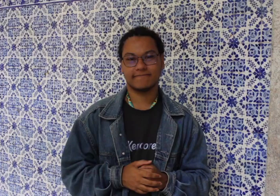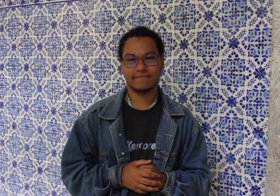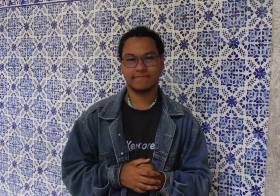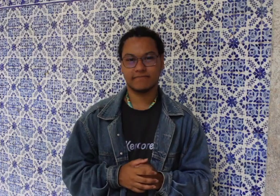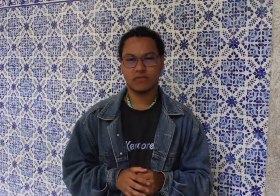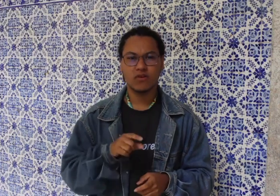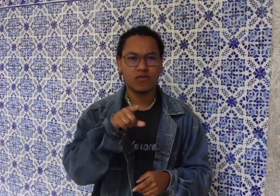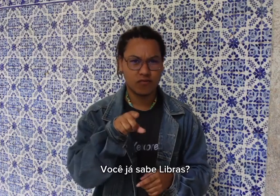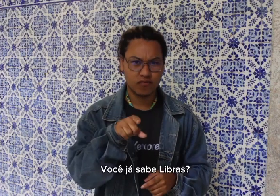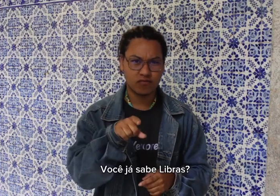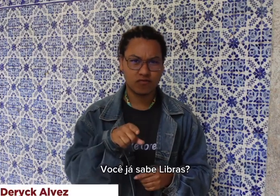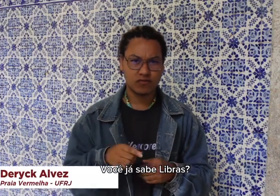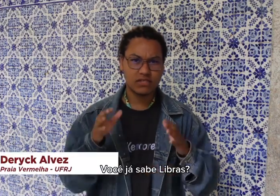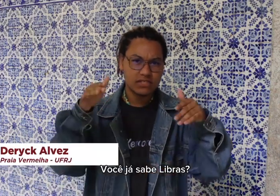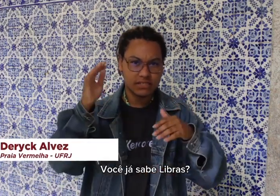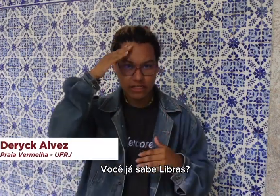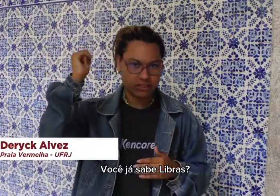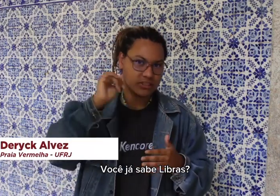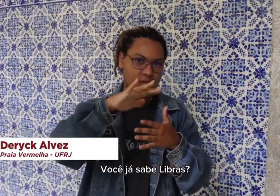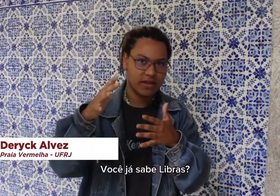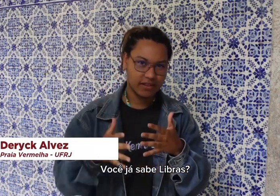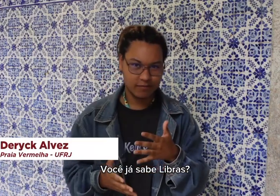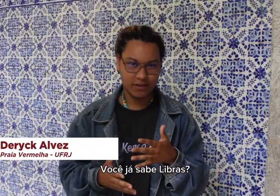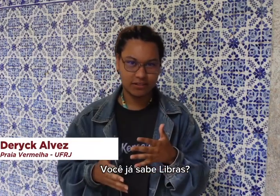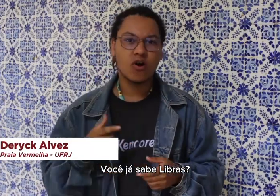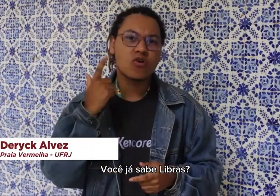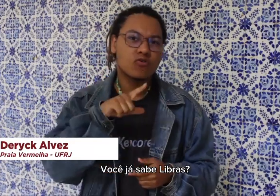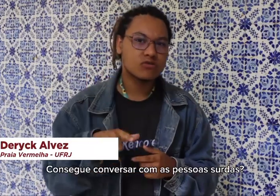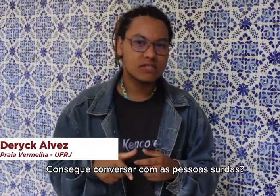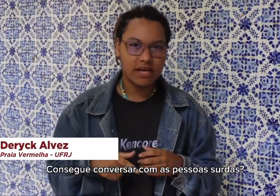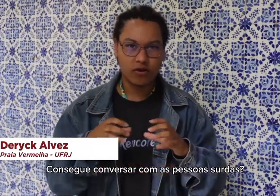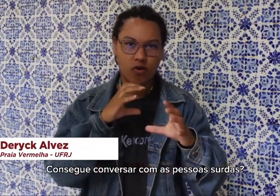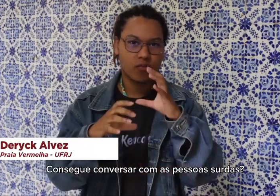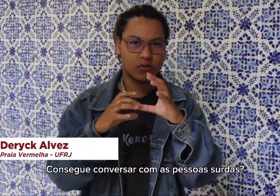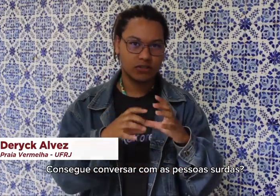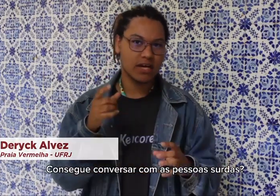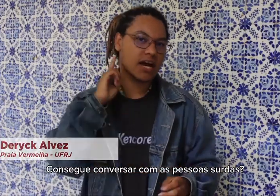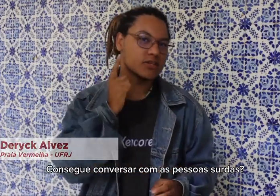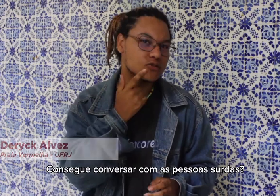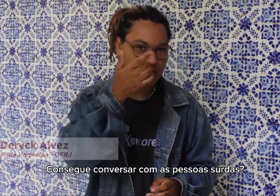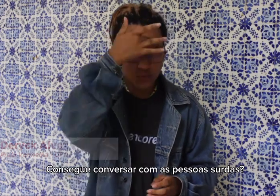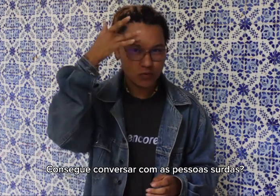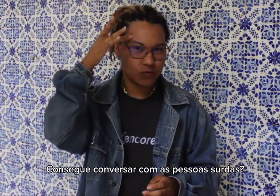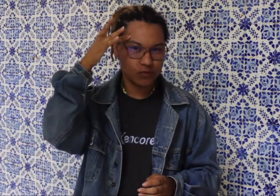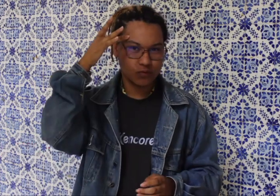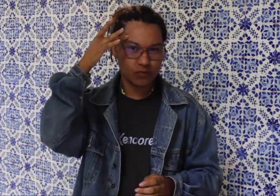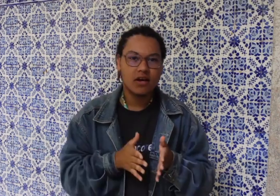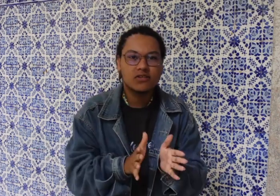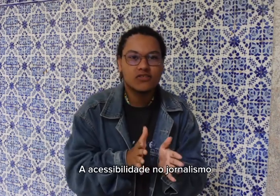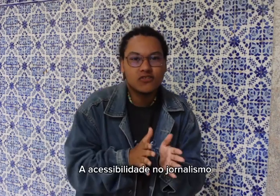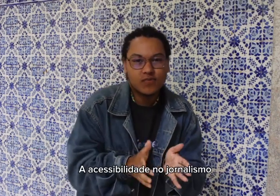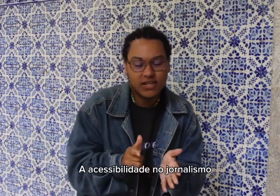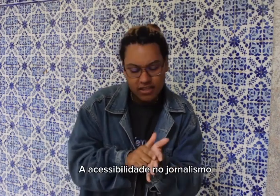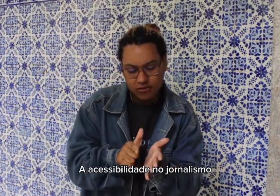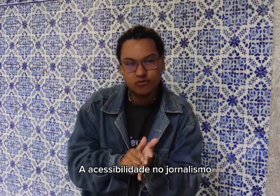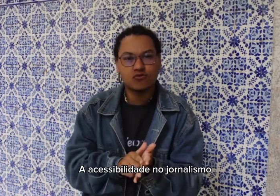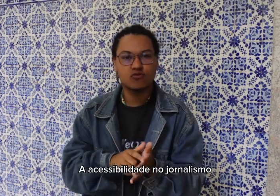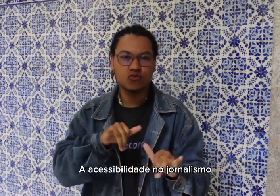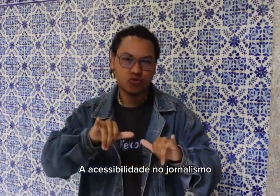Você já sabe Libras? Consegue conversar com as pessoas surdas? A